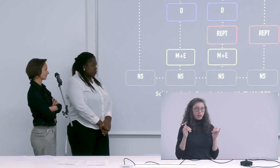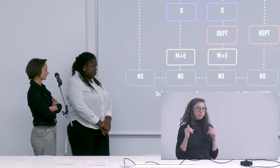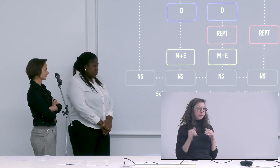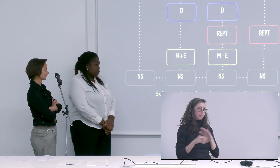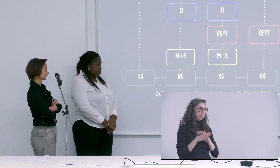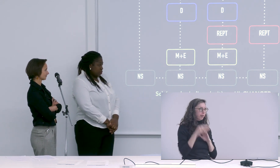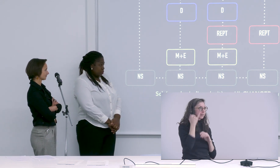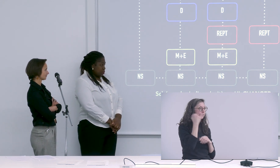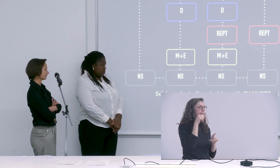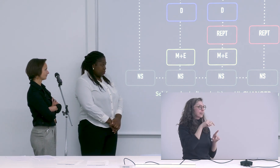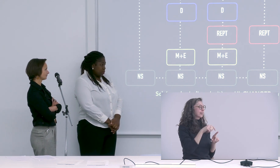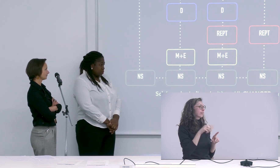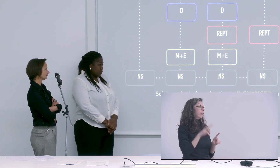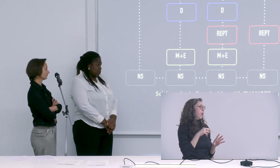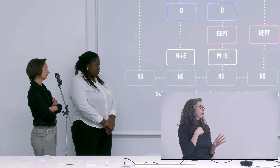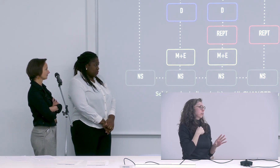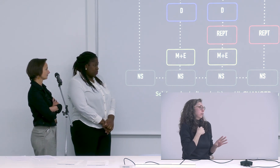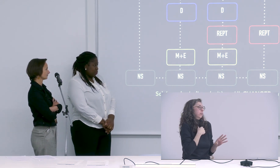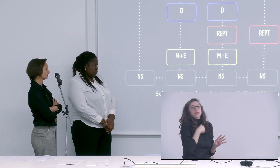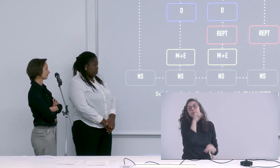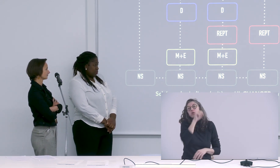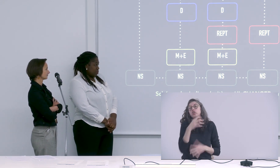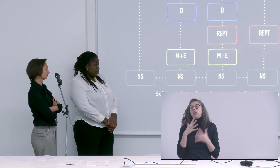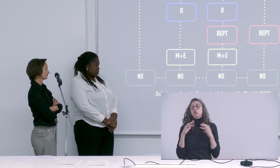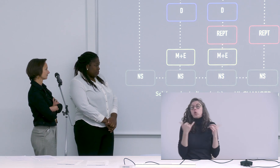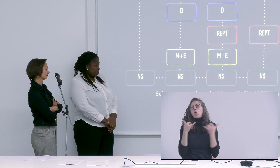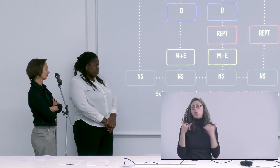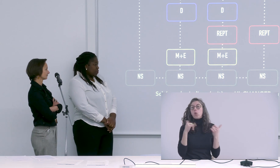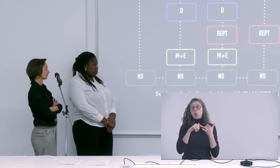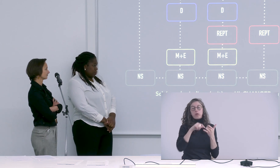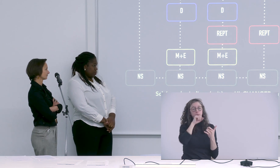d'idée d'enseignement ça serait à partir d'un jeu de cartes